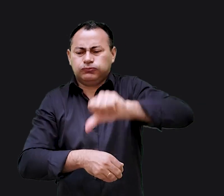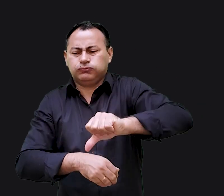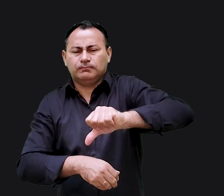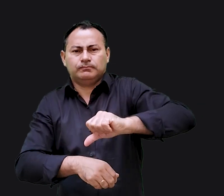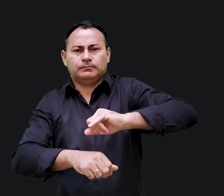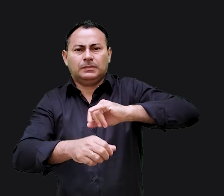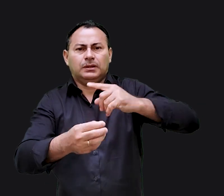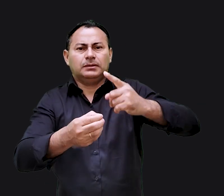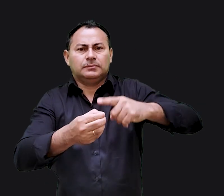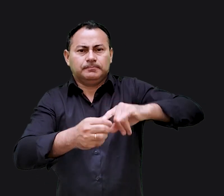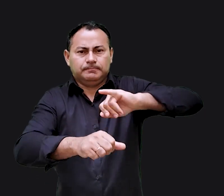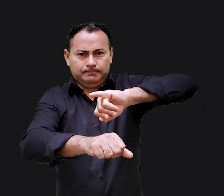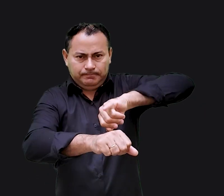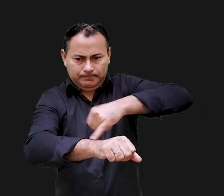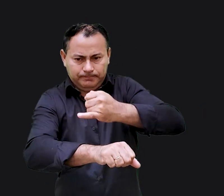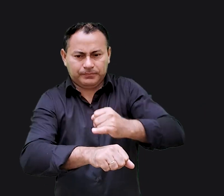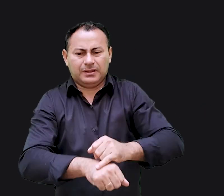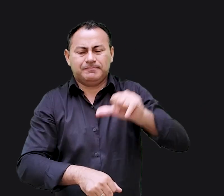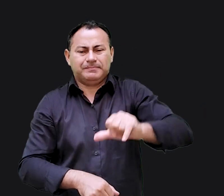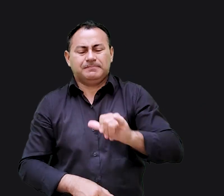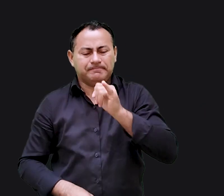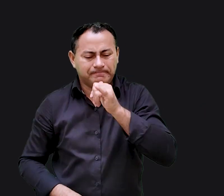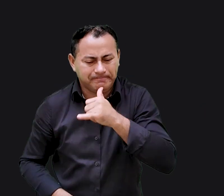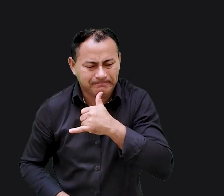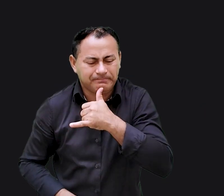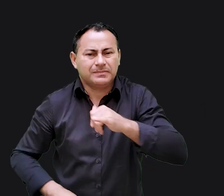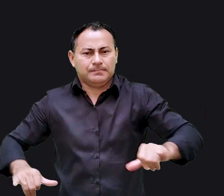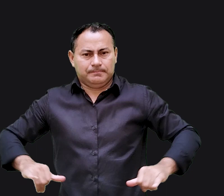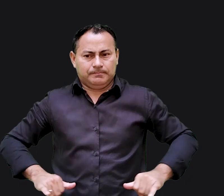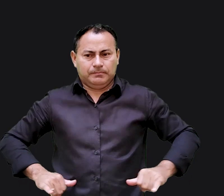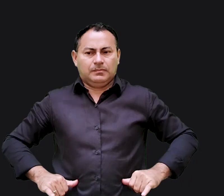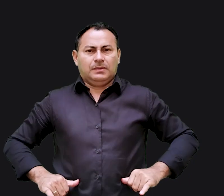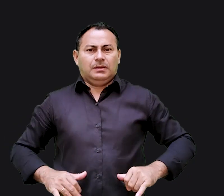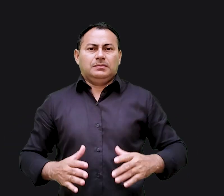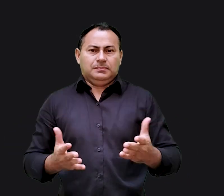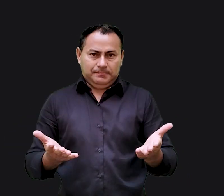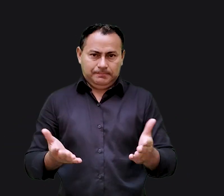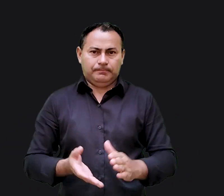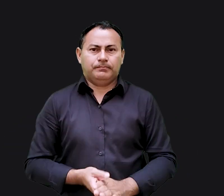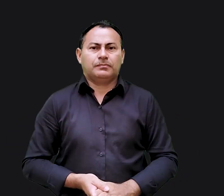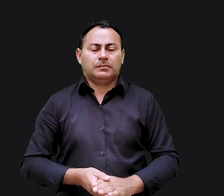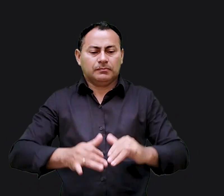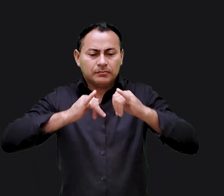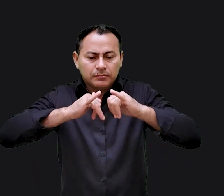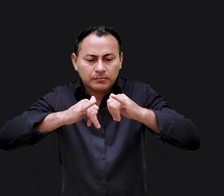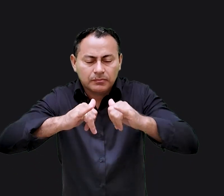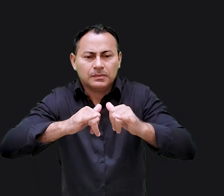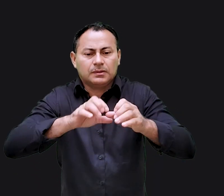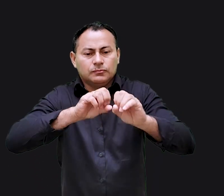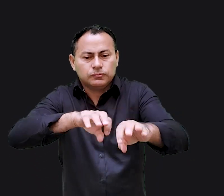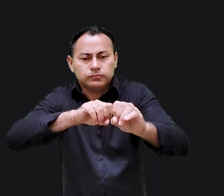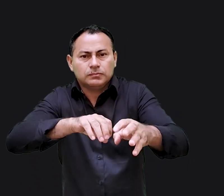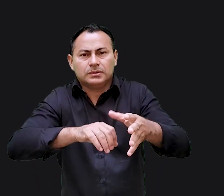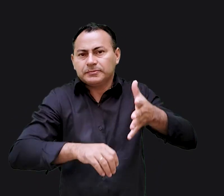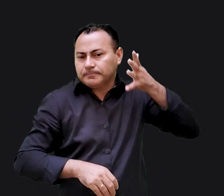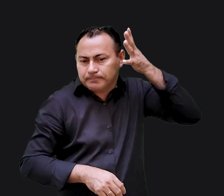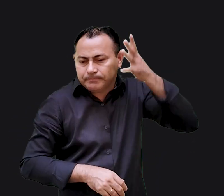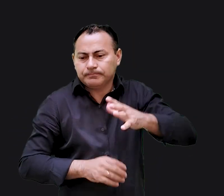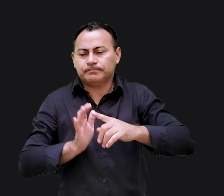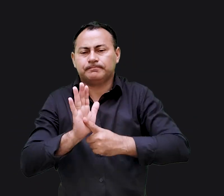de Jerusalém estavam em estado de choque pelo horror, terror e tristeza que os assolou. A pregação de Jeremias previu a